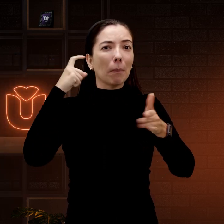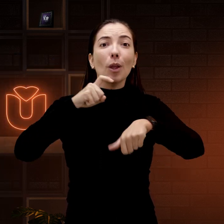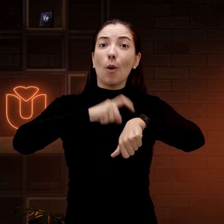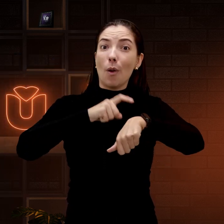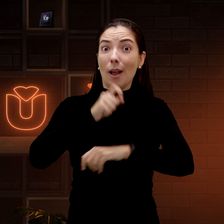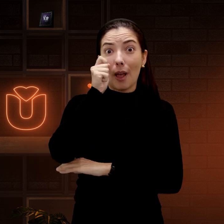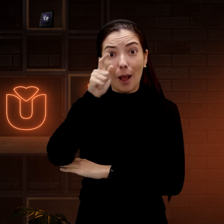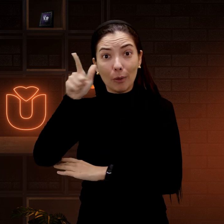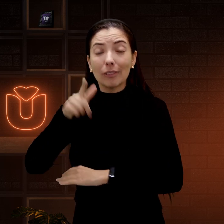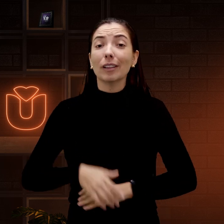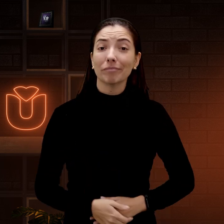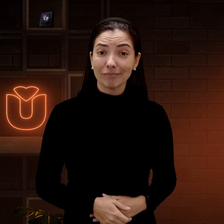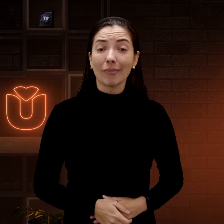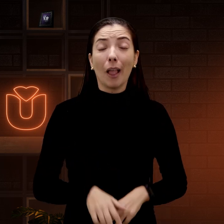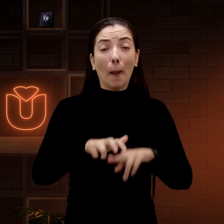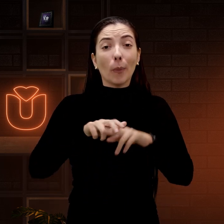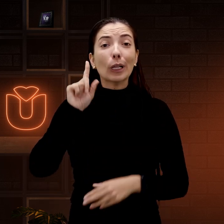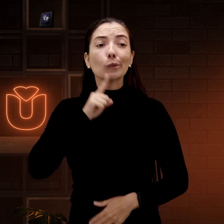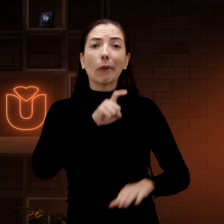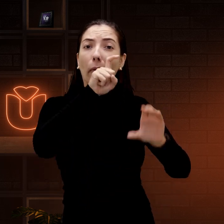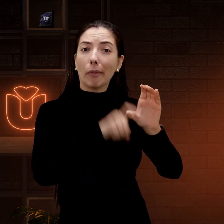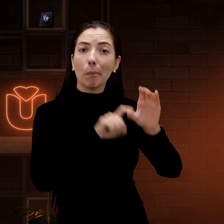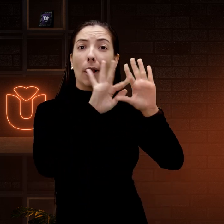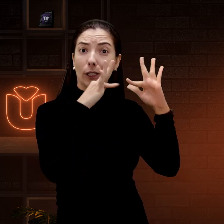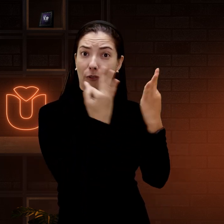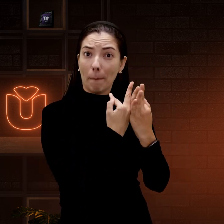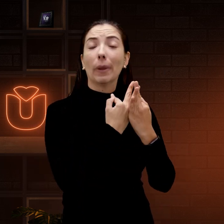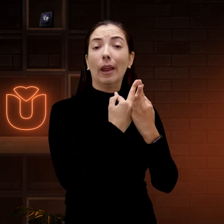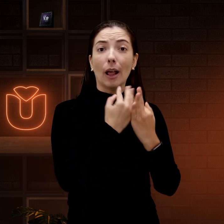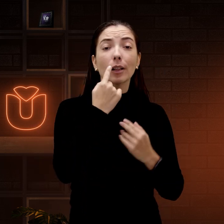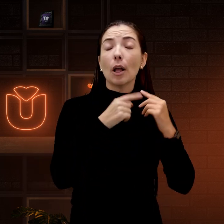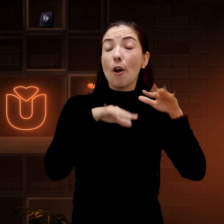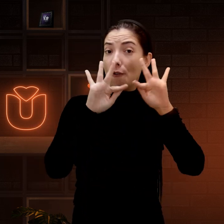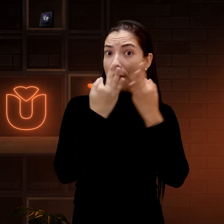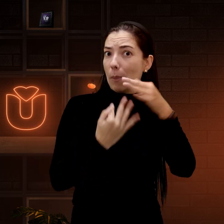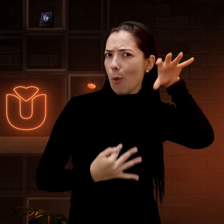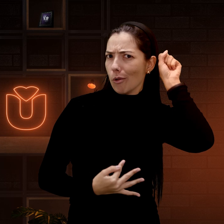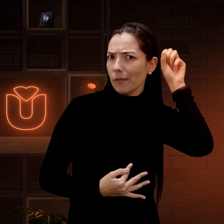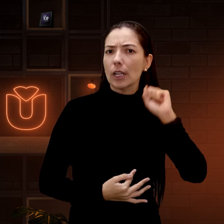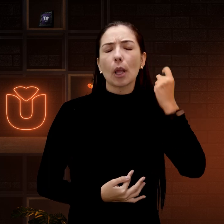som, sabe? No momento de acordar, a família acordava, e aí ouvia o som,